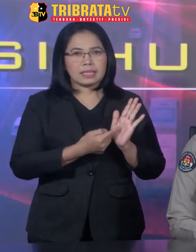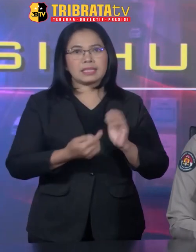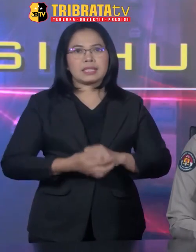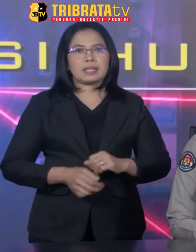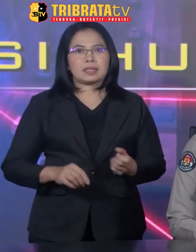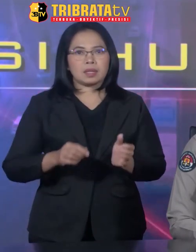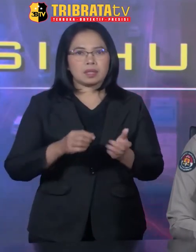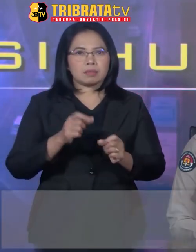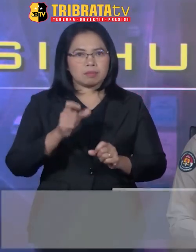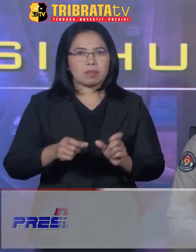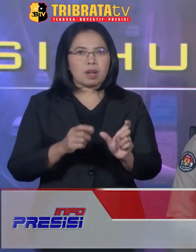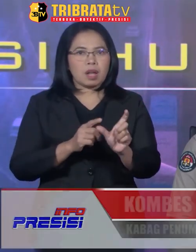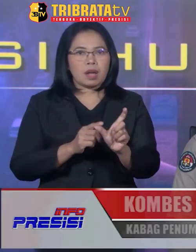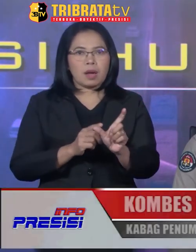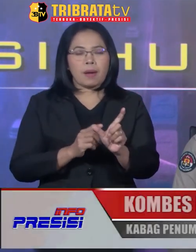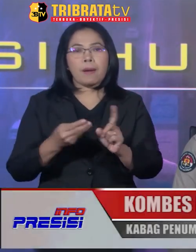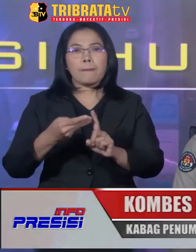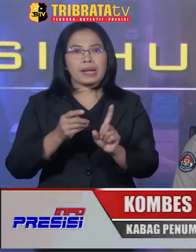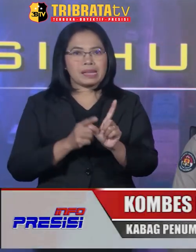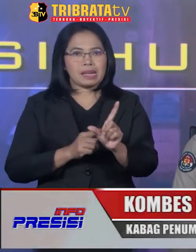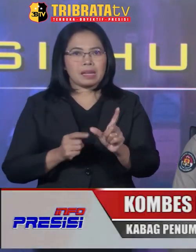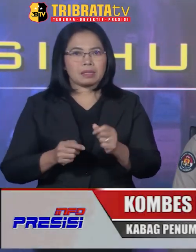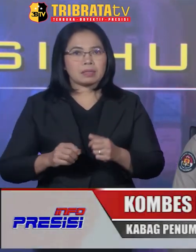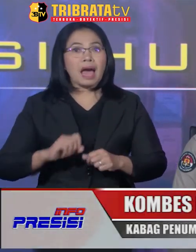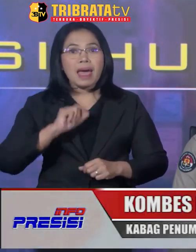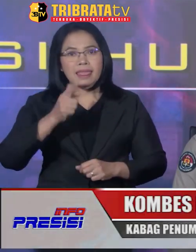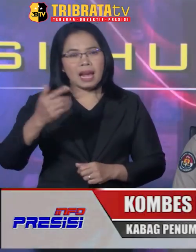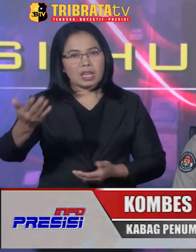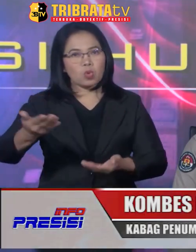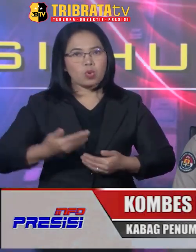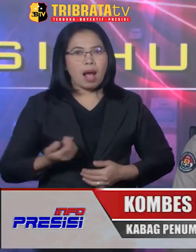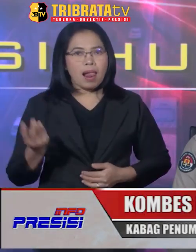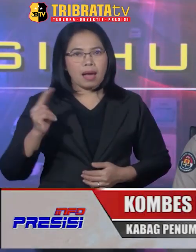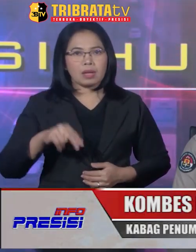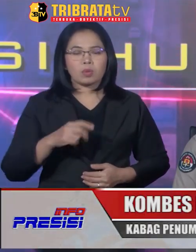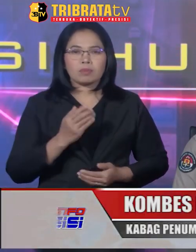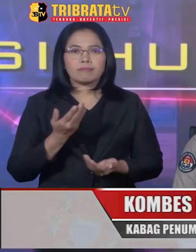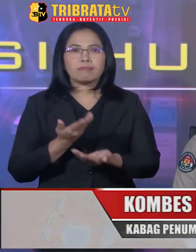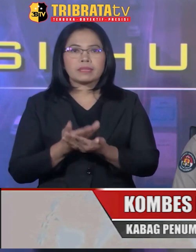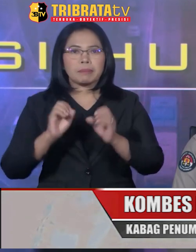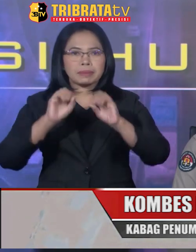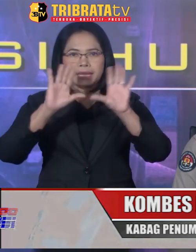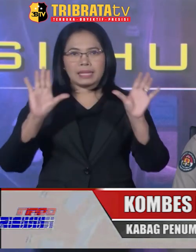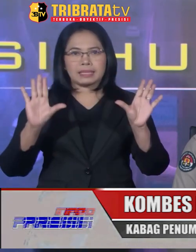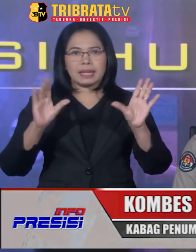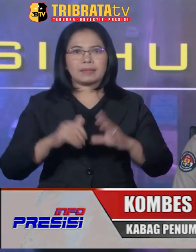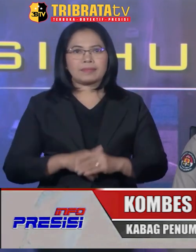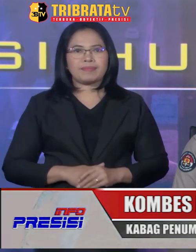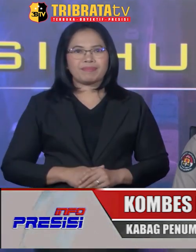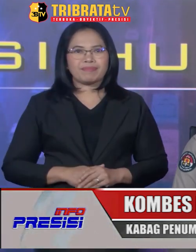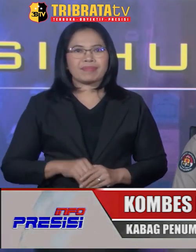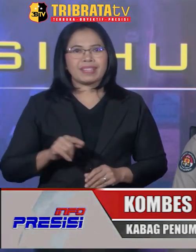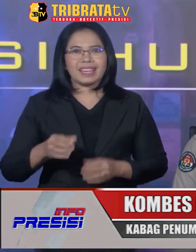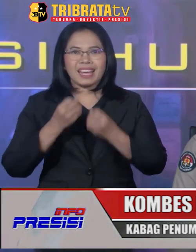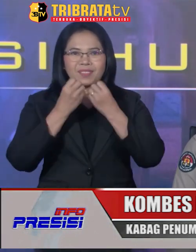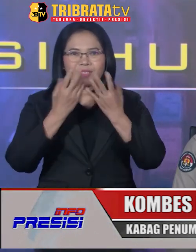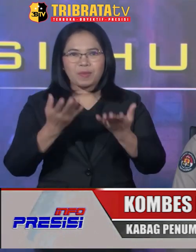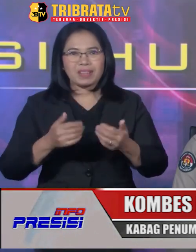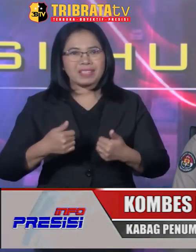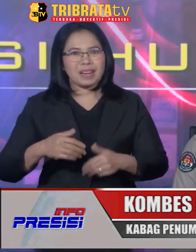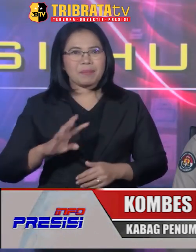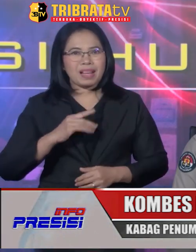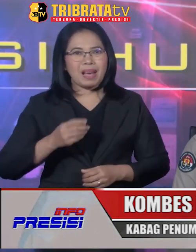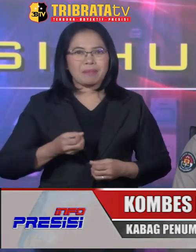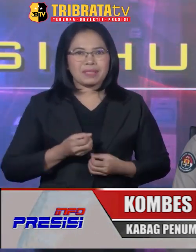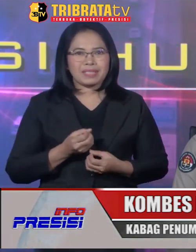BY. Selanjutnya, Saudara BY akan diundang kembali untuk dimintai keterangan. Demikian informasi yang dapat